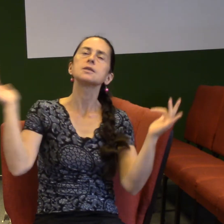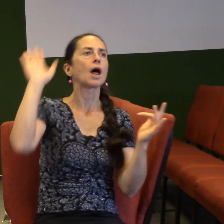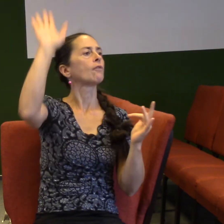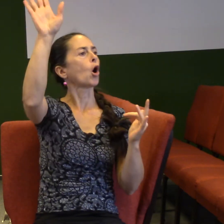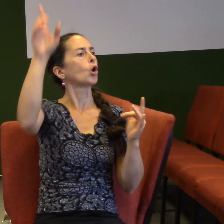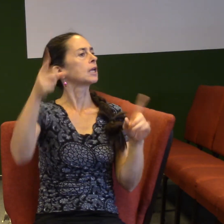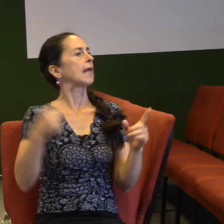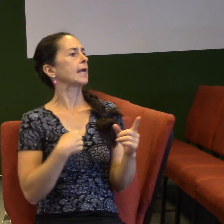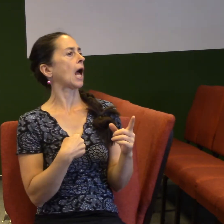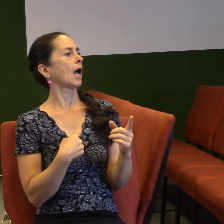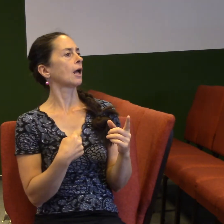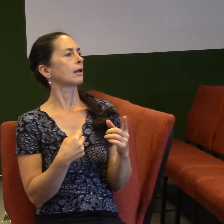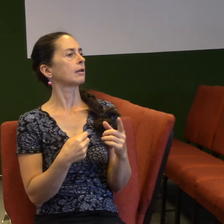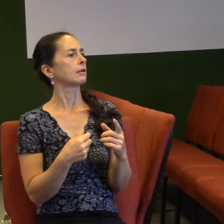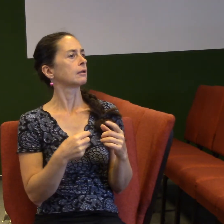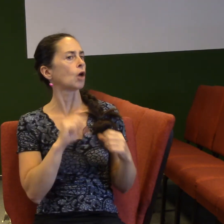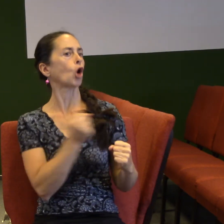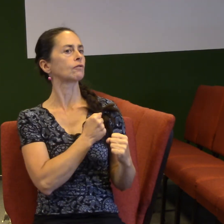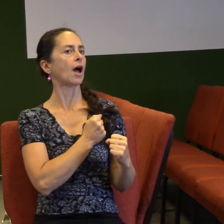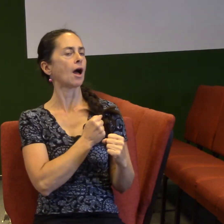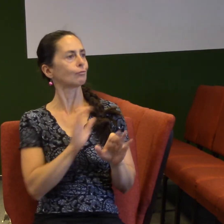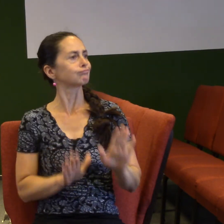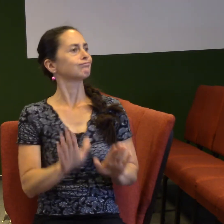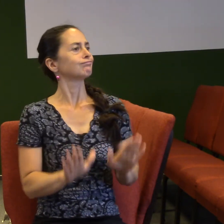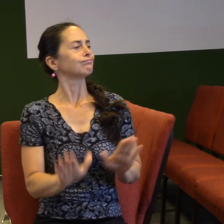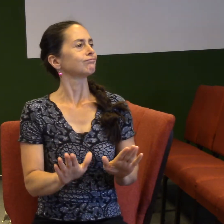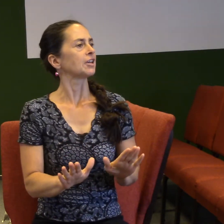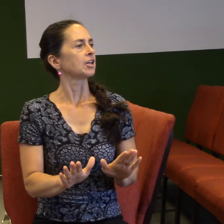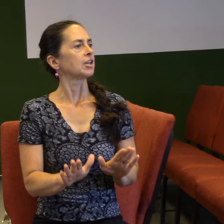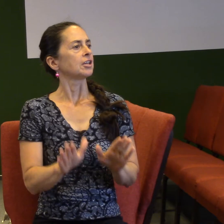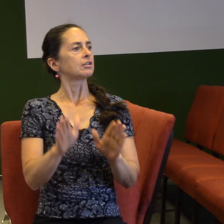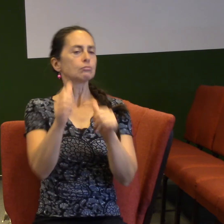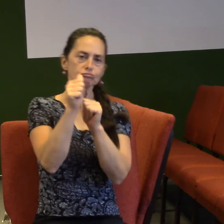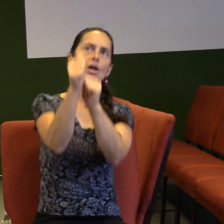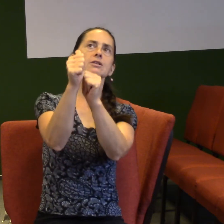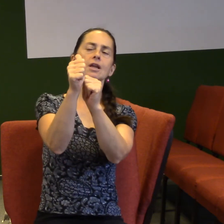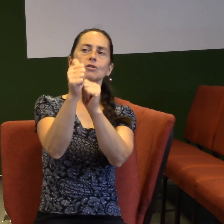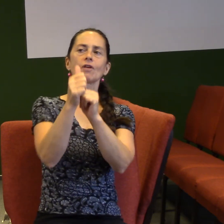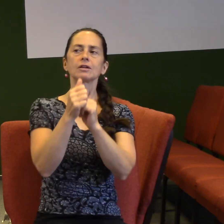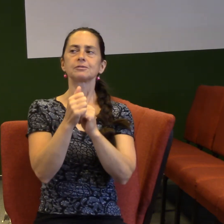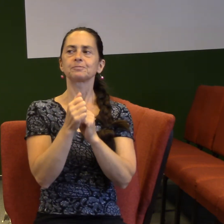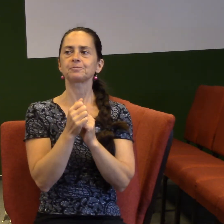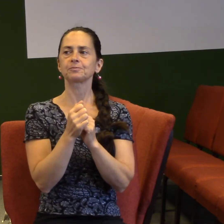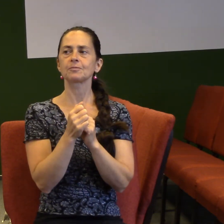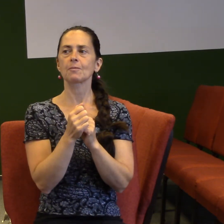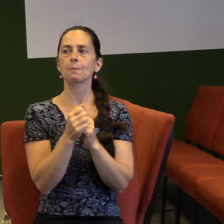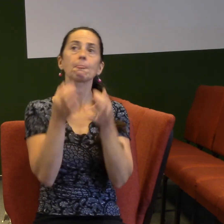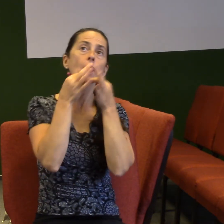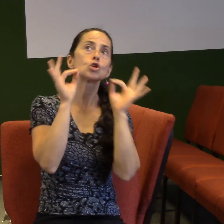mě odvahu. Právě odvahu dělat ty kroky. Odvahu následovat, odvahu zkusit jít i do nejistoty.